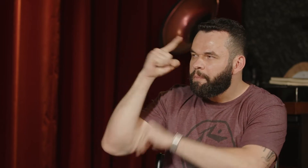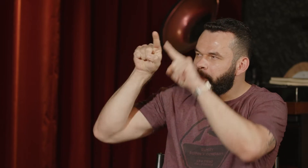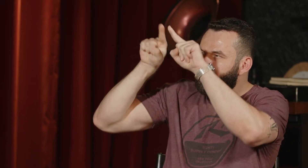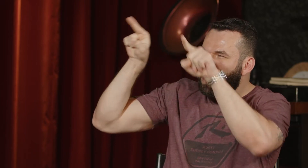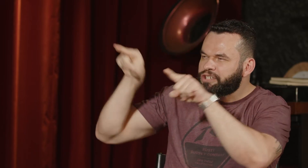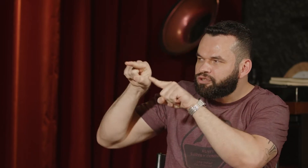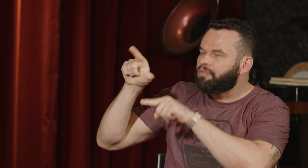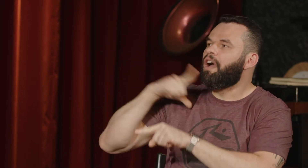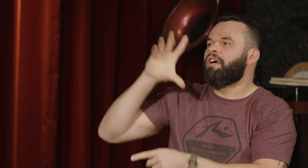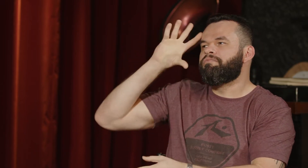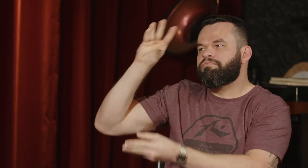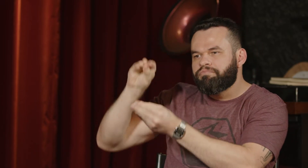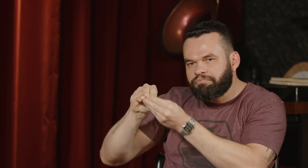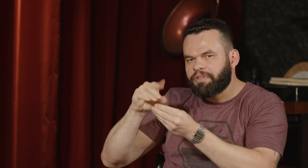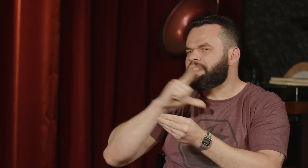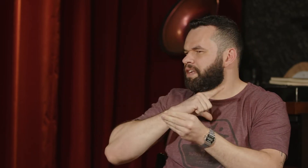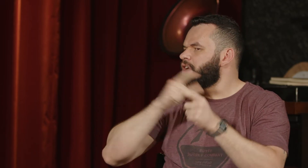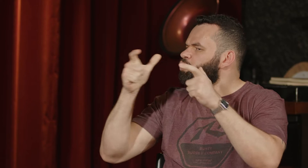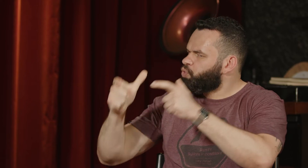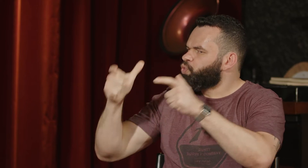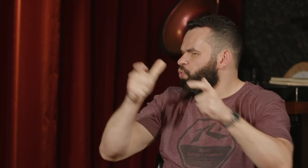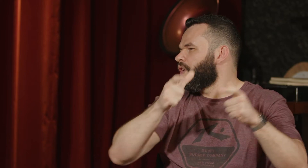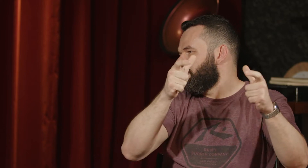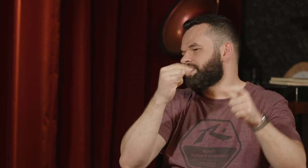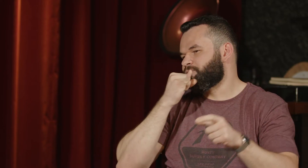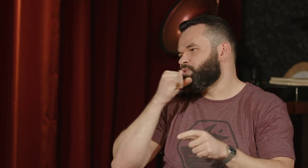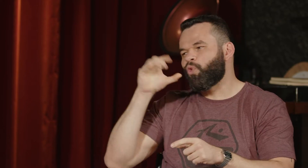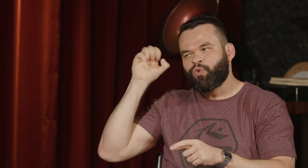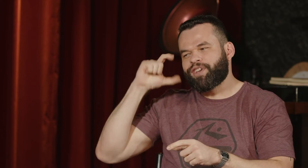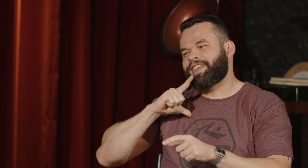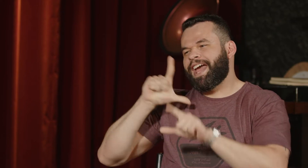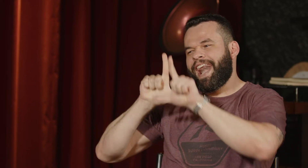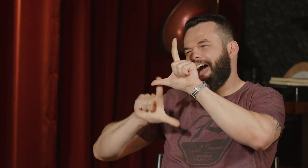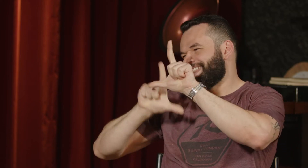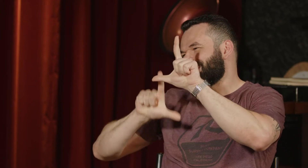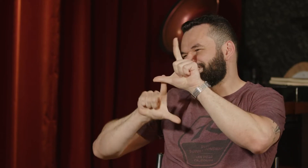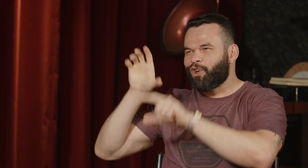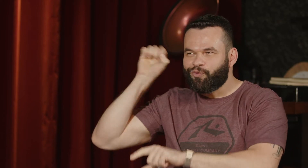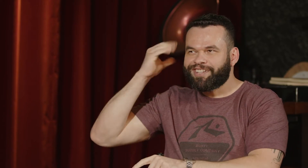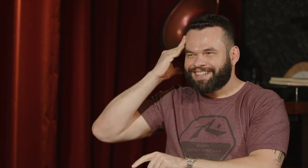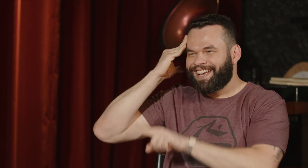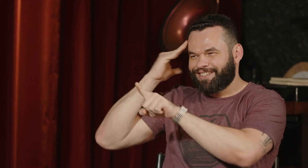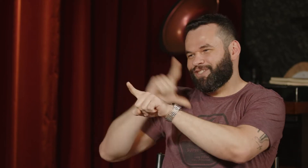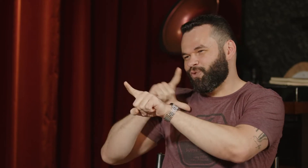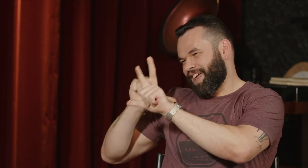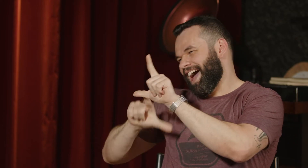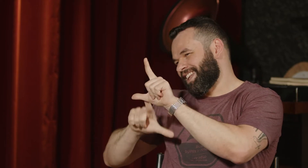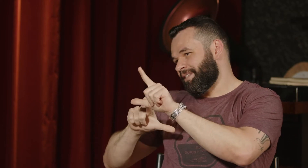escrito dessa forma, na língua de sinais é sinalizada desta forma. Então, é tudo questão de imagens, né? O ouvinte